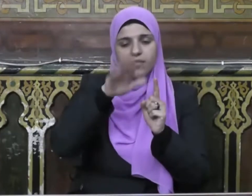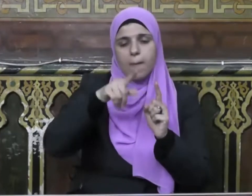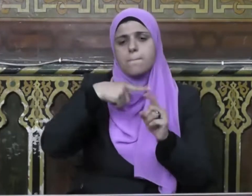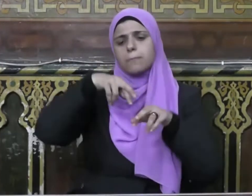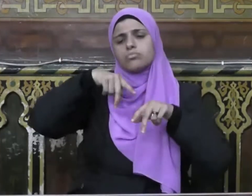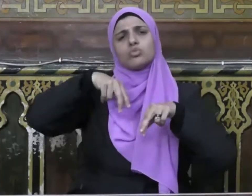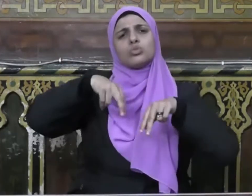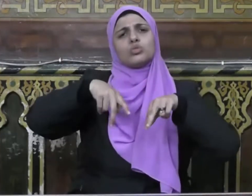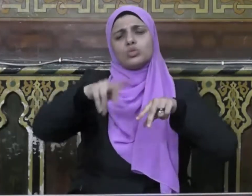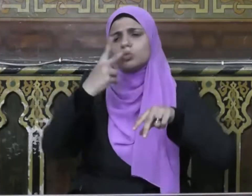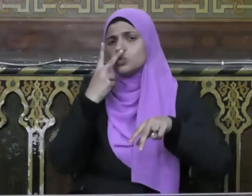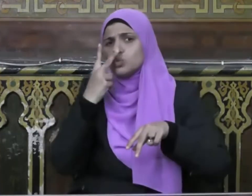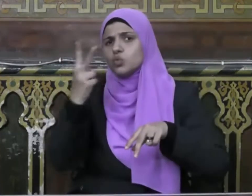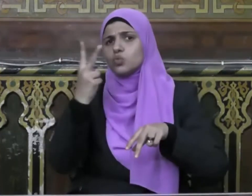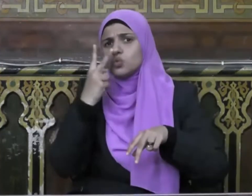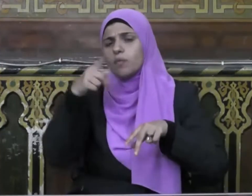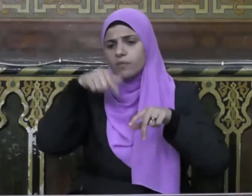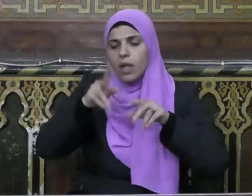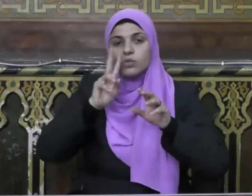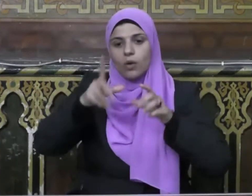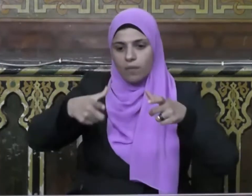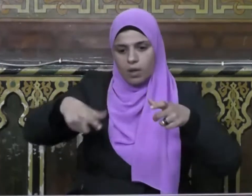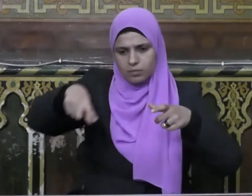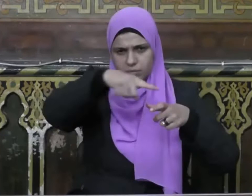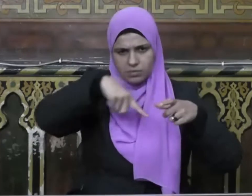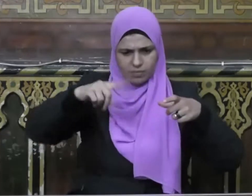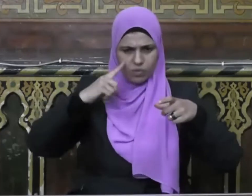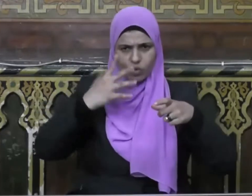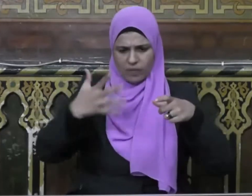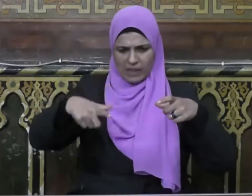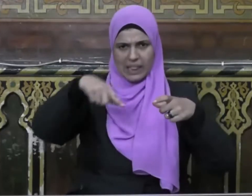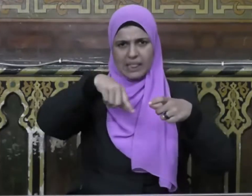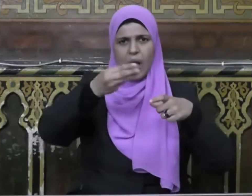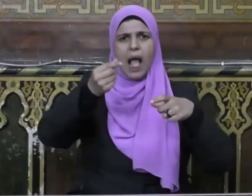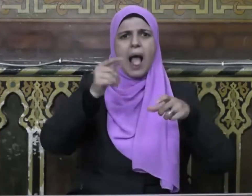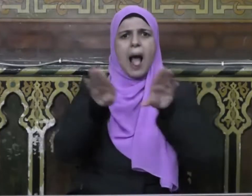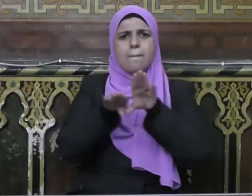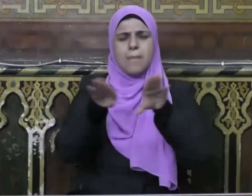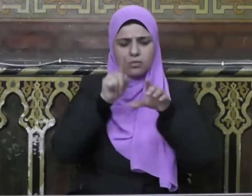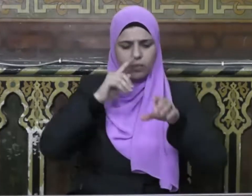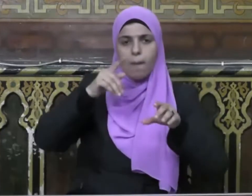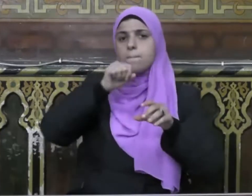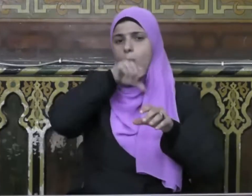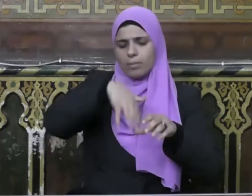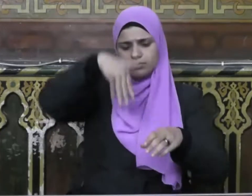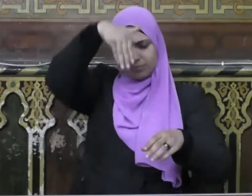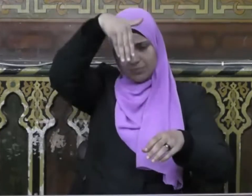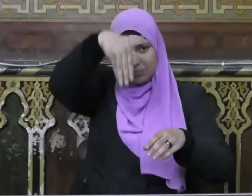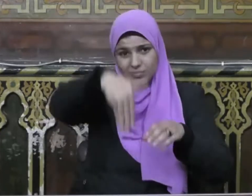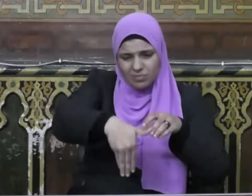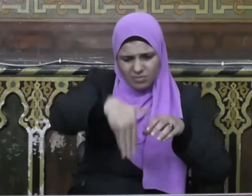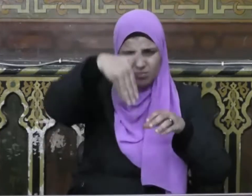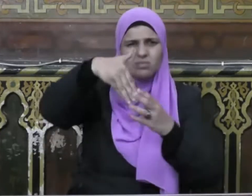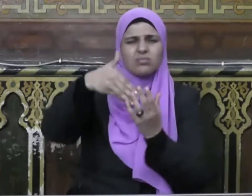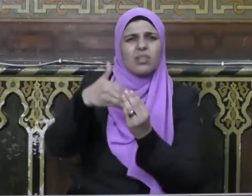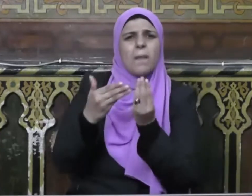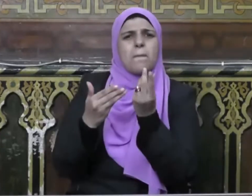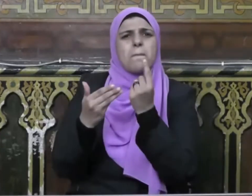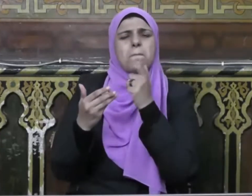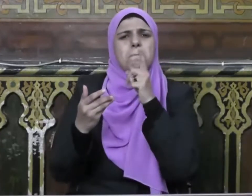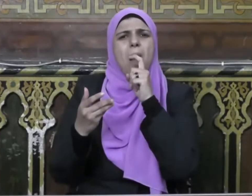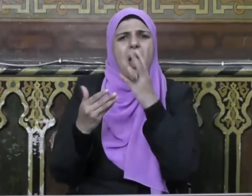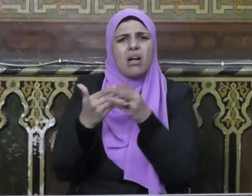وسلم مر على صبرة من طعام فأدخل يده فيها فنالت